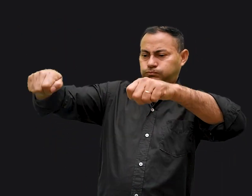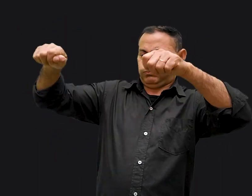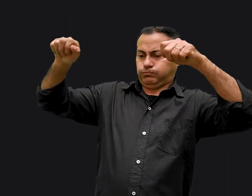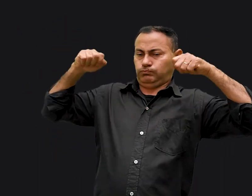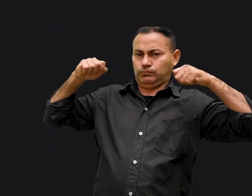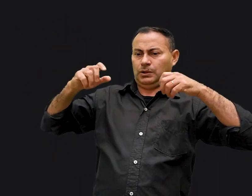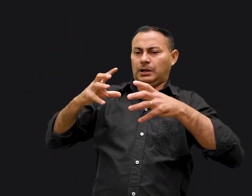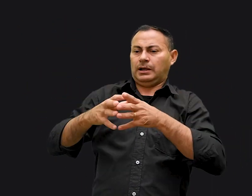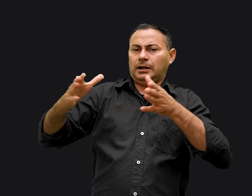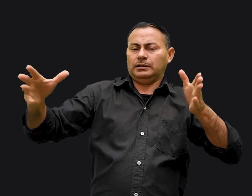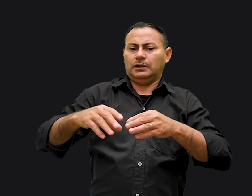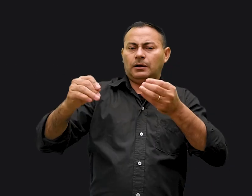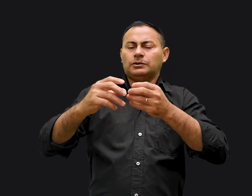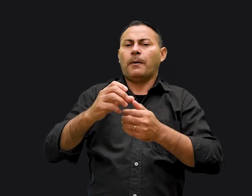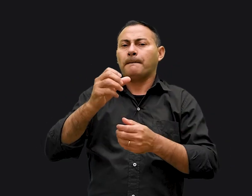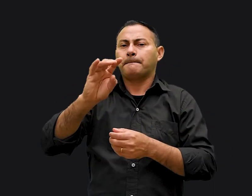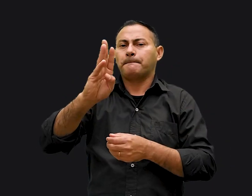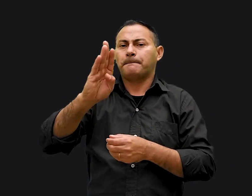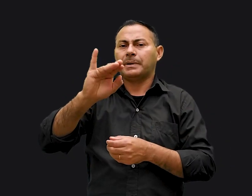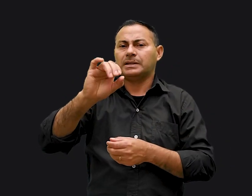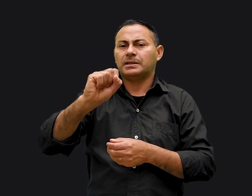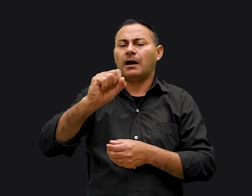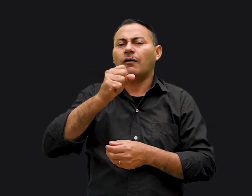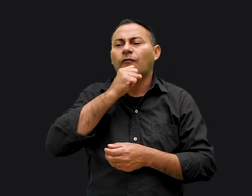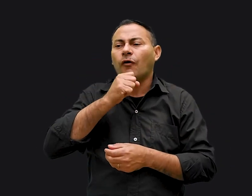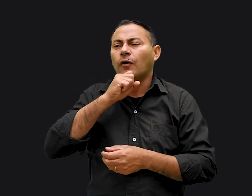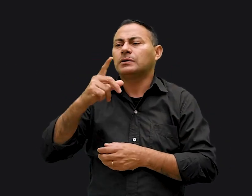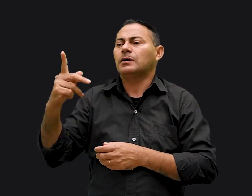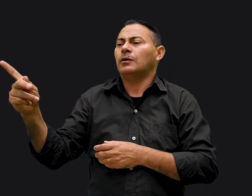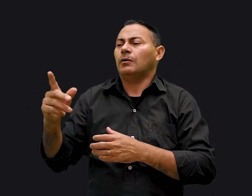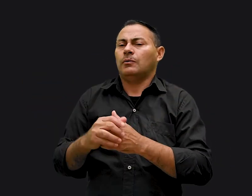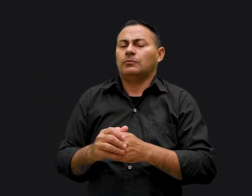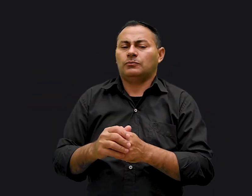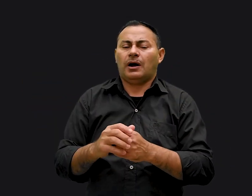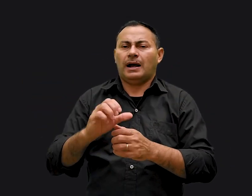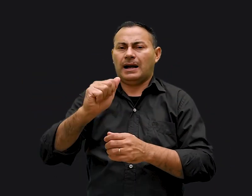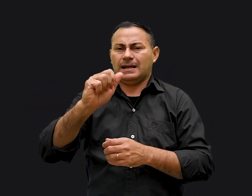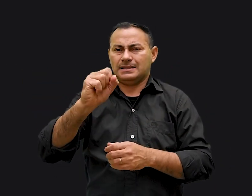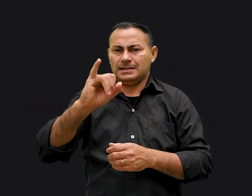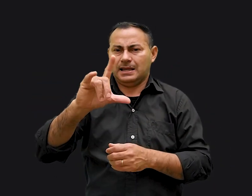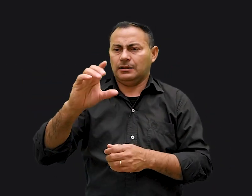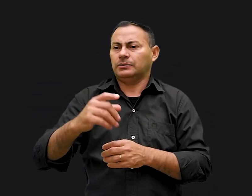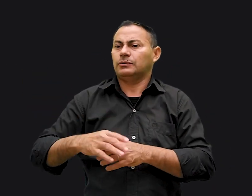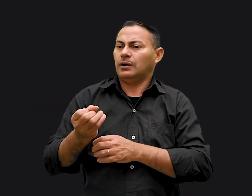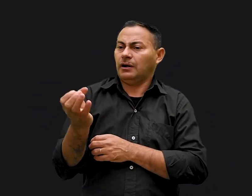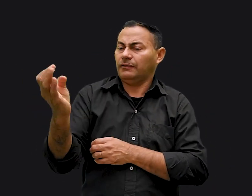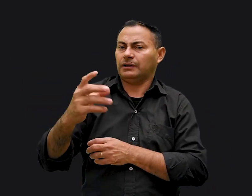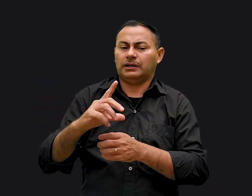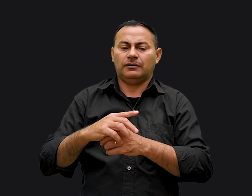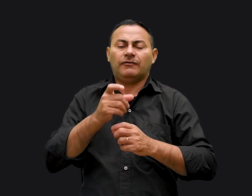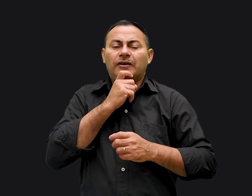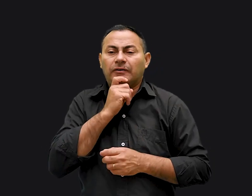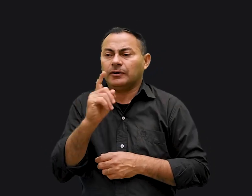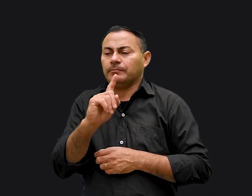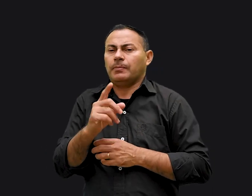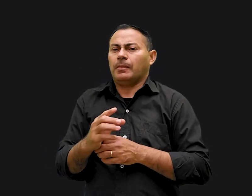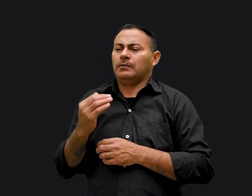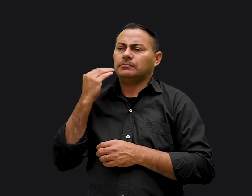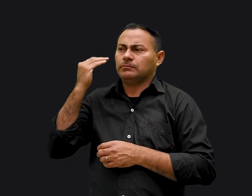e grande porque vamos levar o seu bisavô para um asilo e ele não deve passar frio durante a viagem. O adolescente